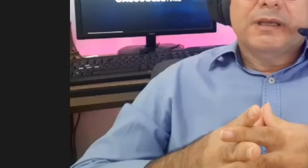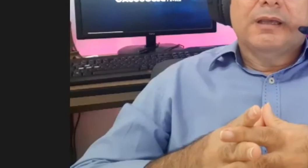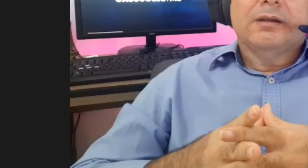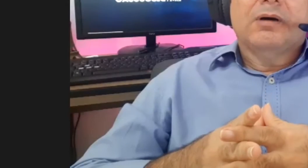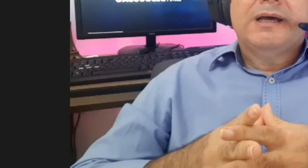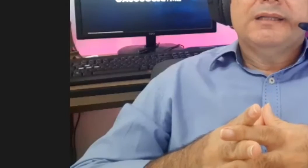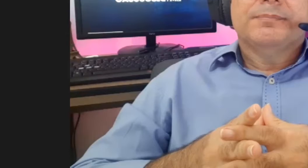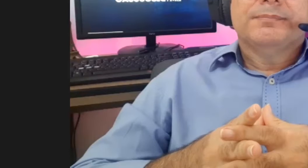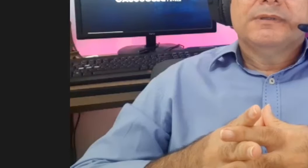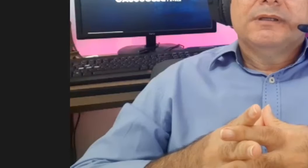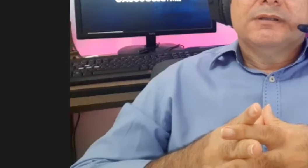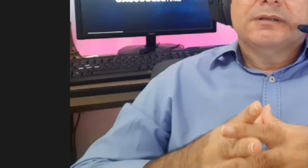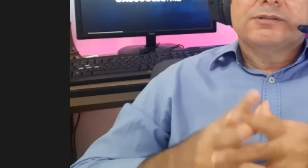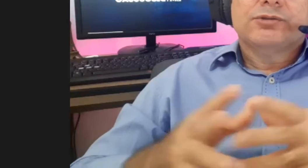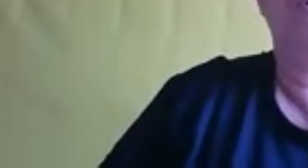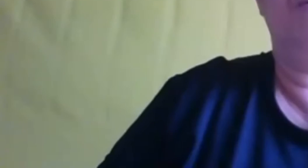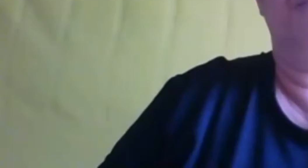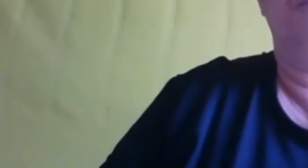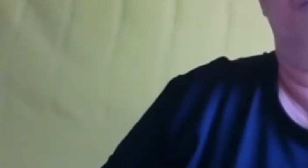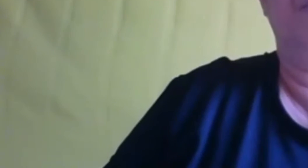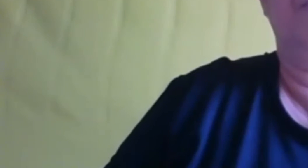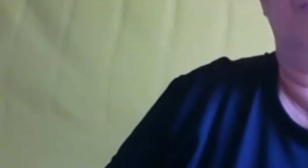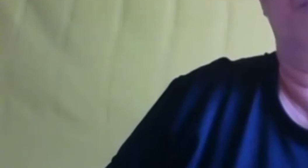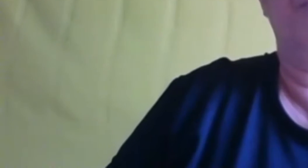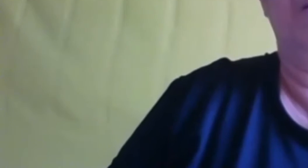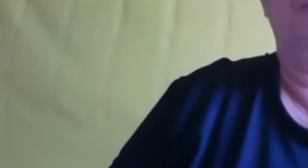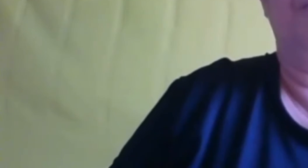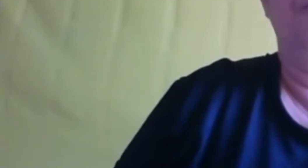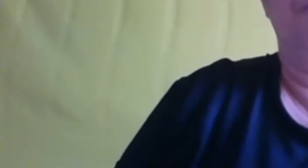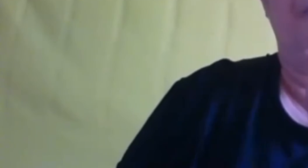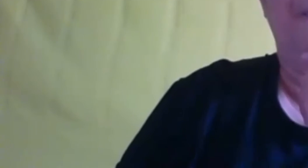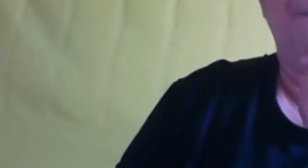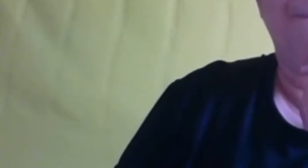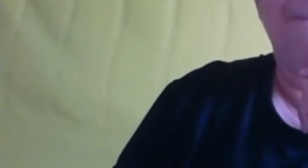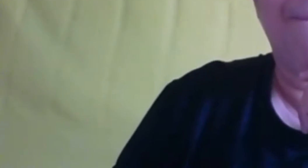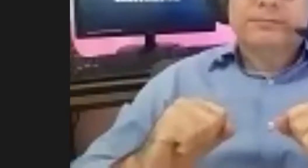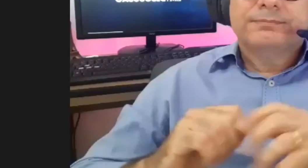Eloane, Sobre a